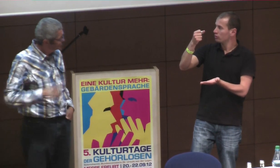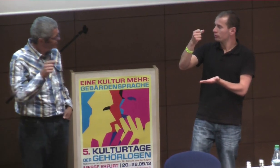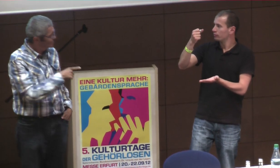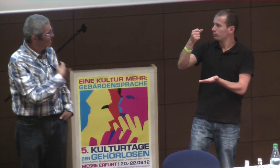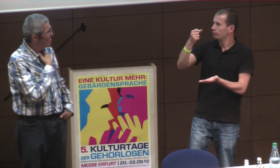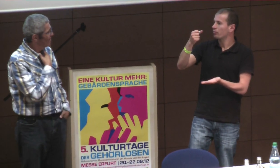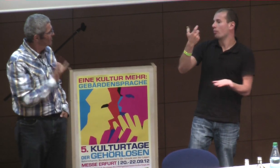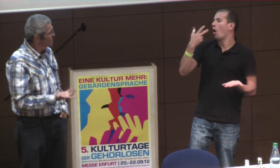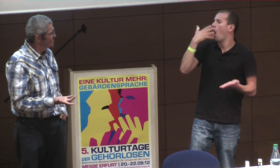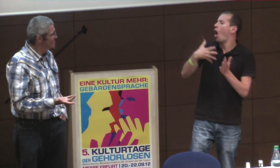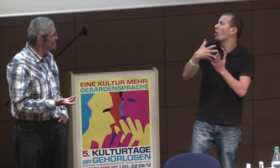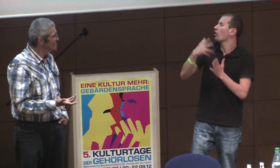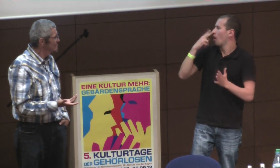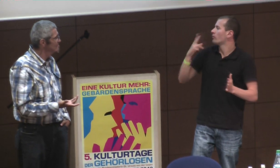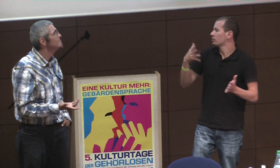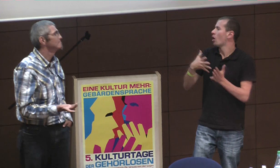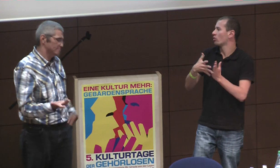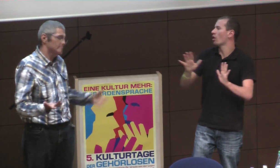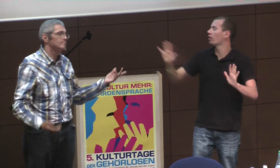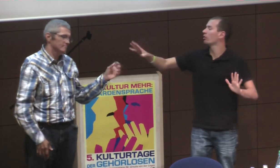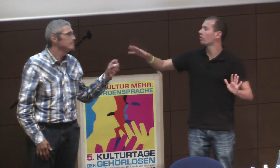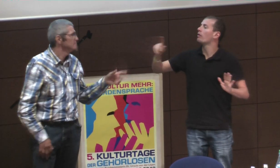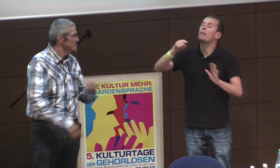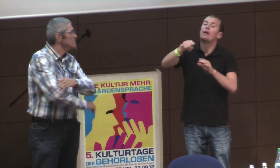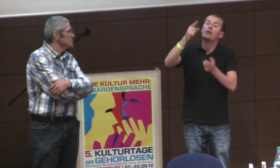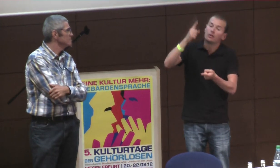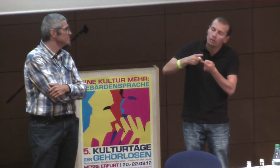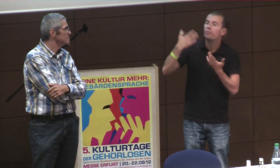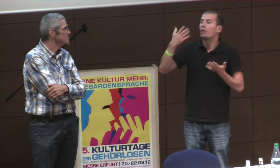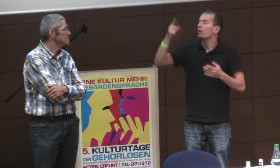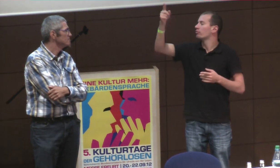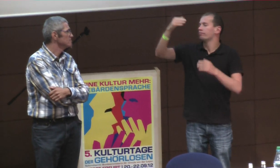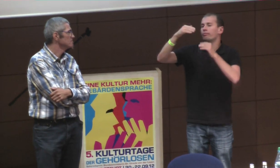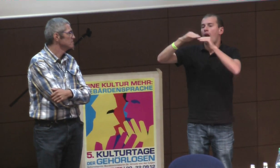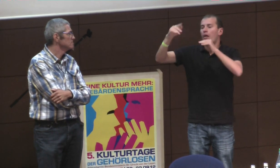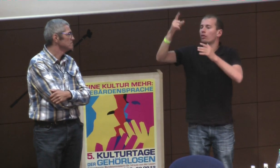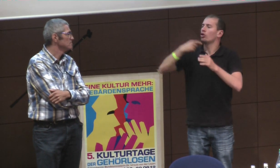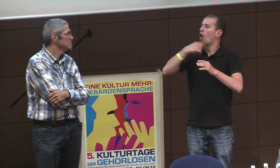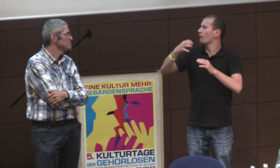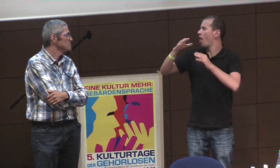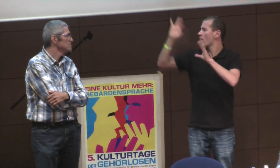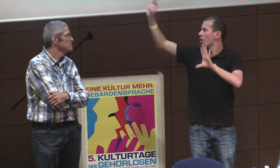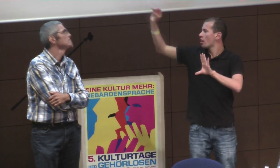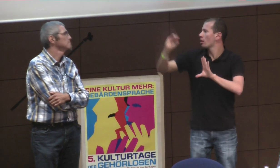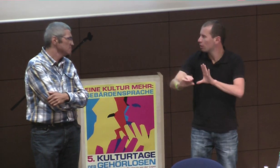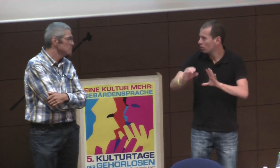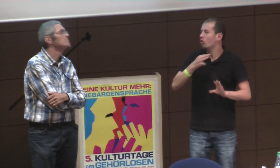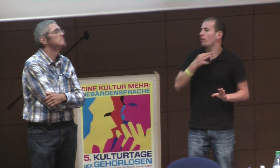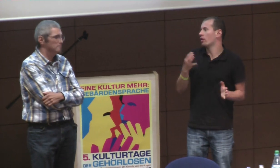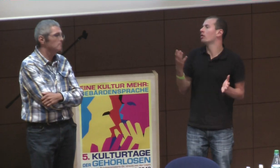ja, und wenn es dann ein Wehr ist, dann hast du keine Däumelchen auch mehr, oder wie sie das aus natürlichem Mindestbudget auch kontrollieren, ja, also vielleicht, so in Not kann man das vielleicht